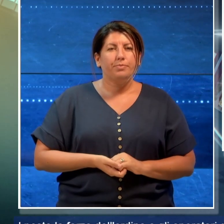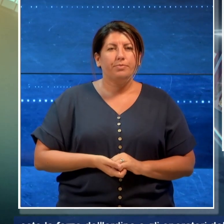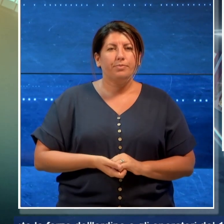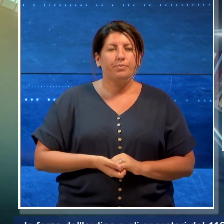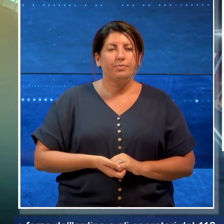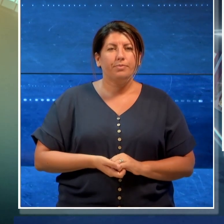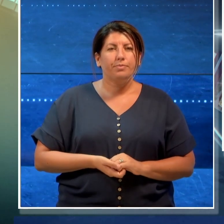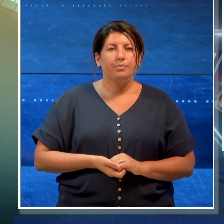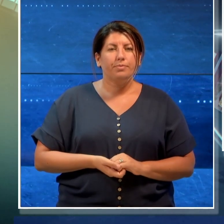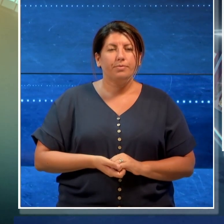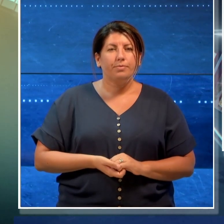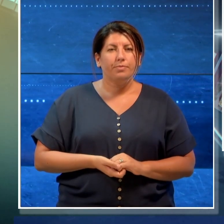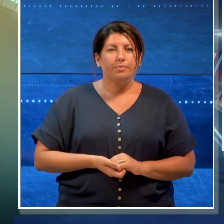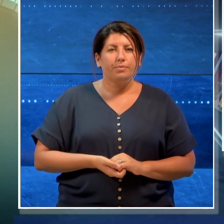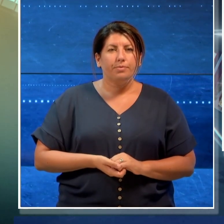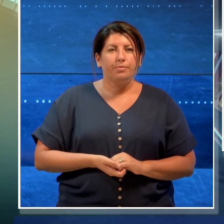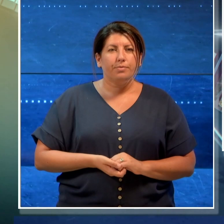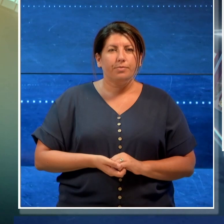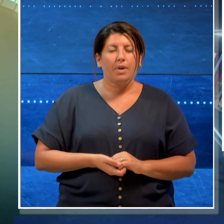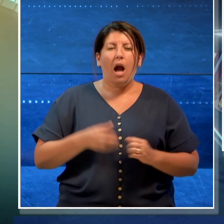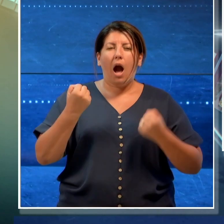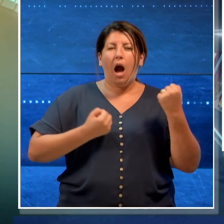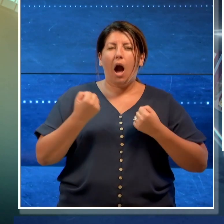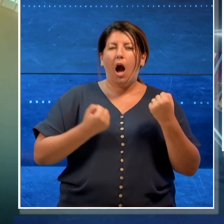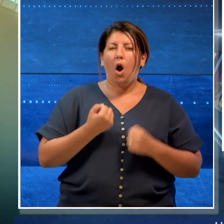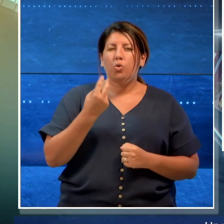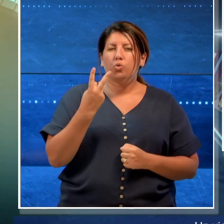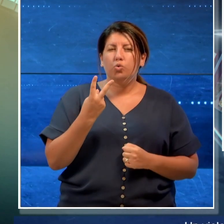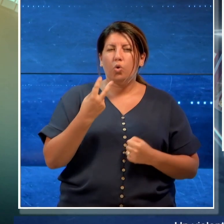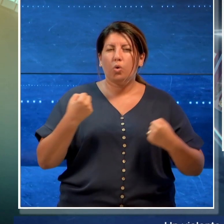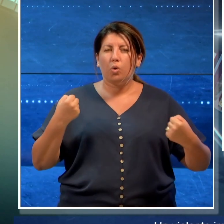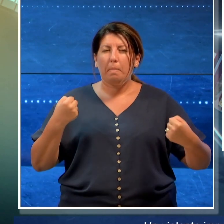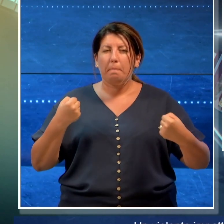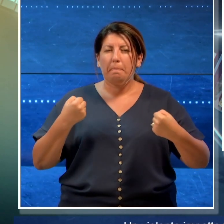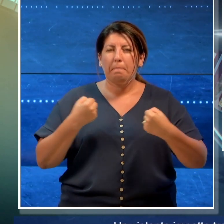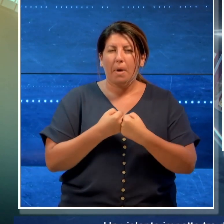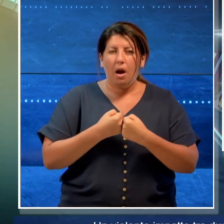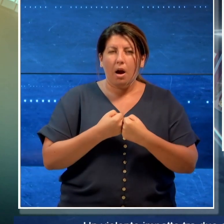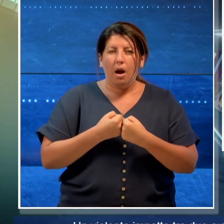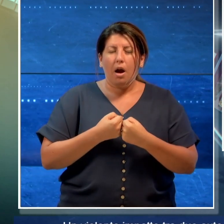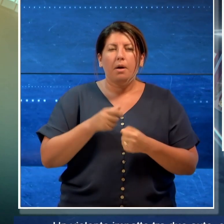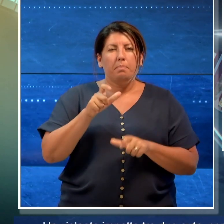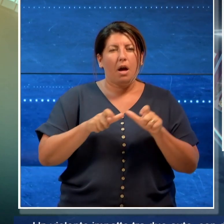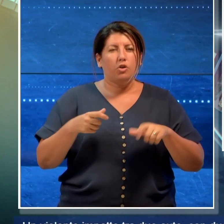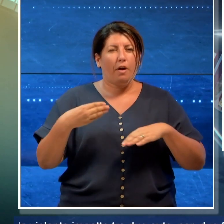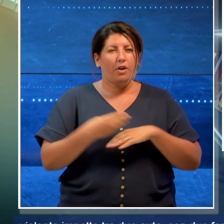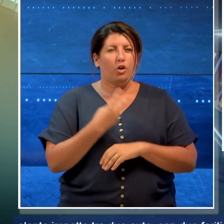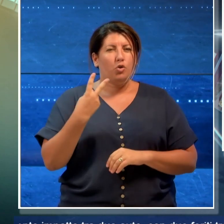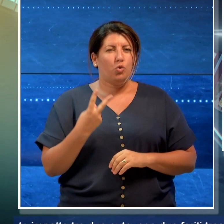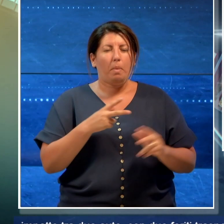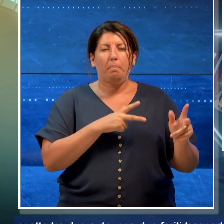Un violento impatto tra due auto con due feriti trasportati in ospedale ha